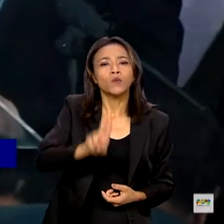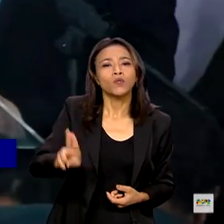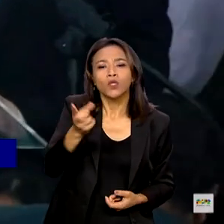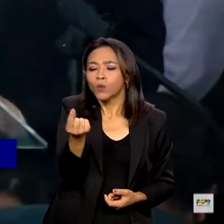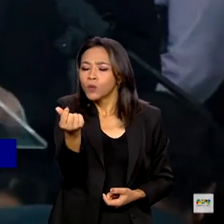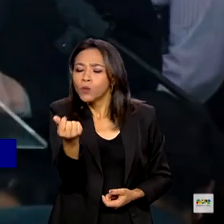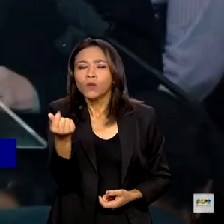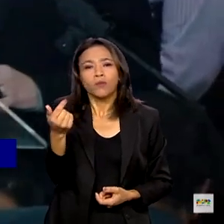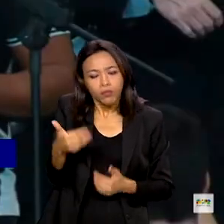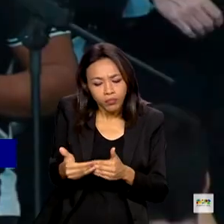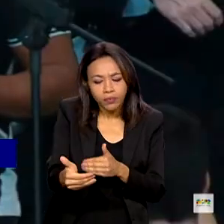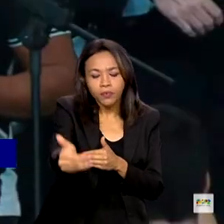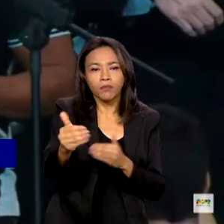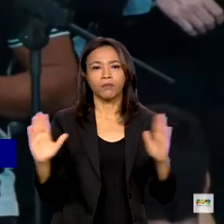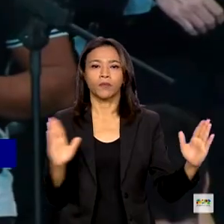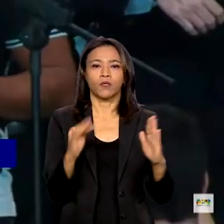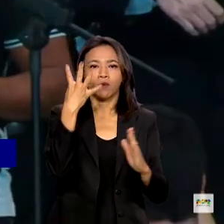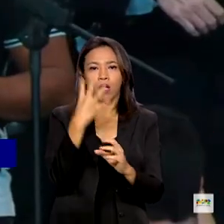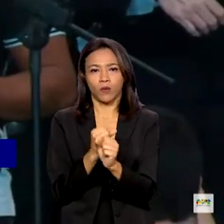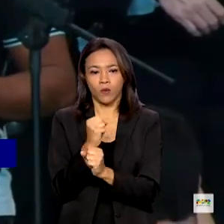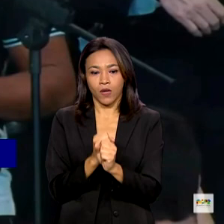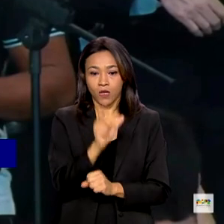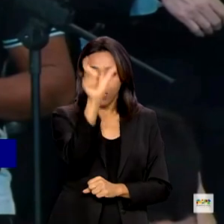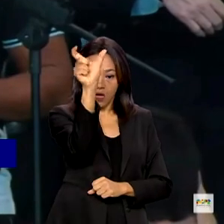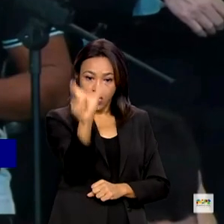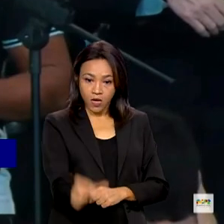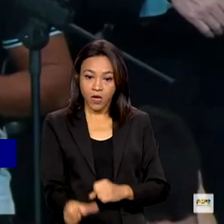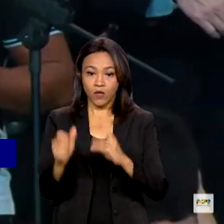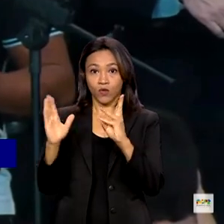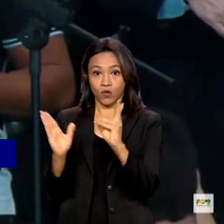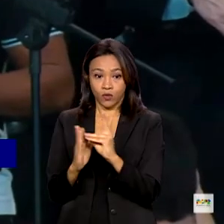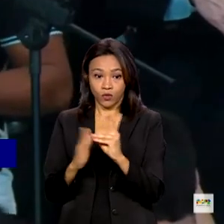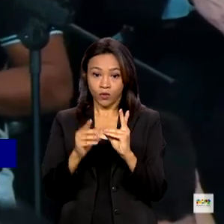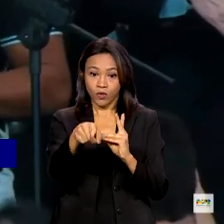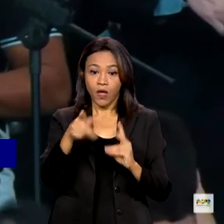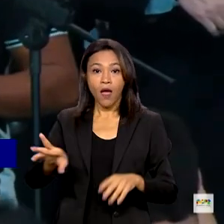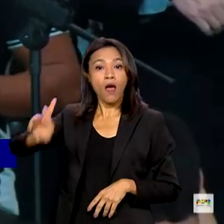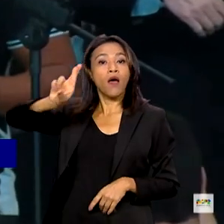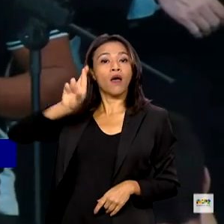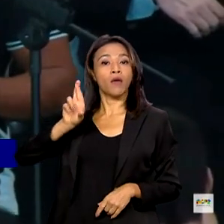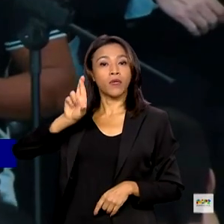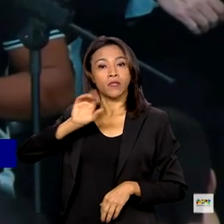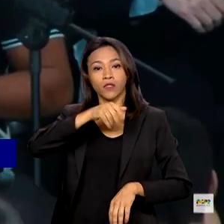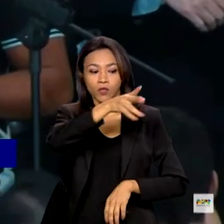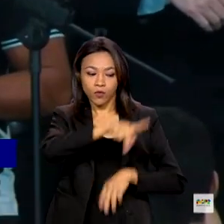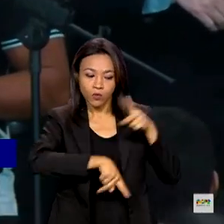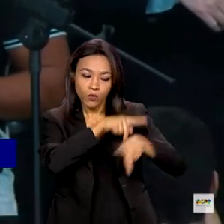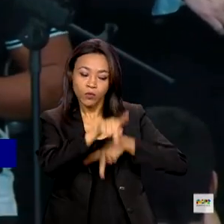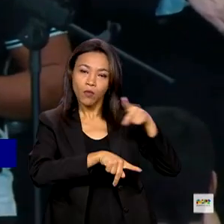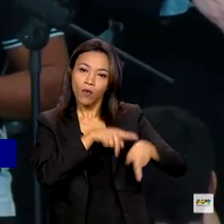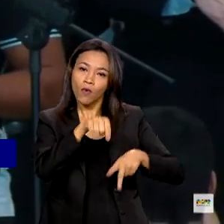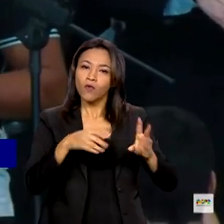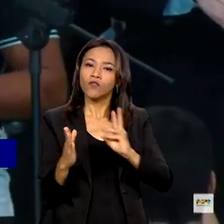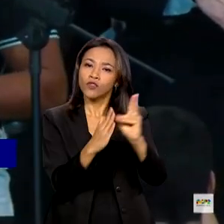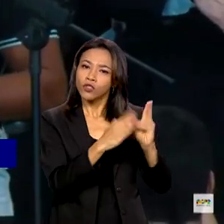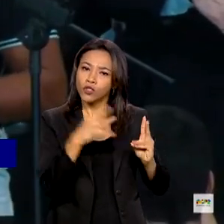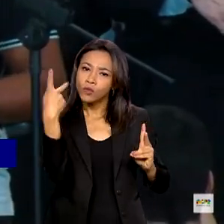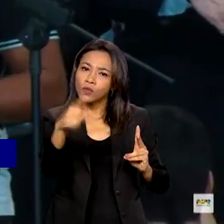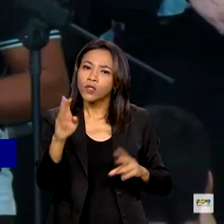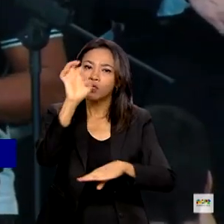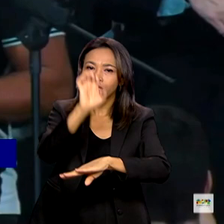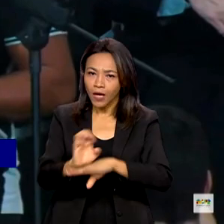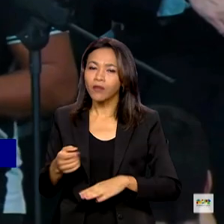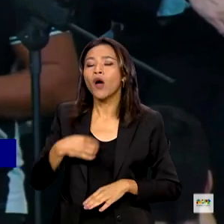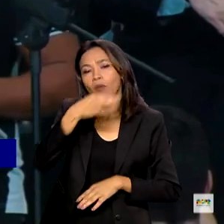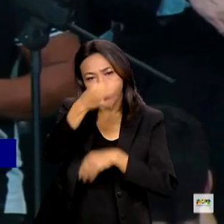próximos quatro anos. O cacique Edmilson Oliveira, representante dos povos indígenas do Estado, deixou a sua contribuição